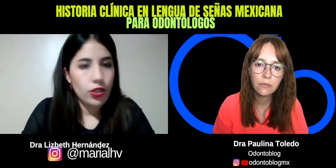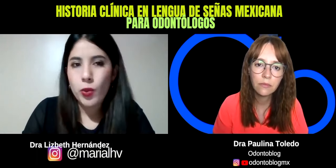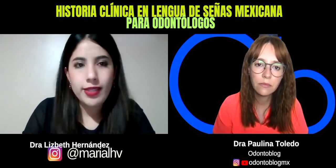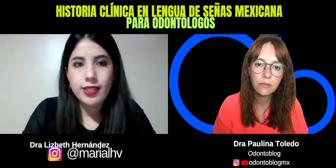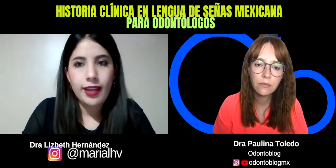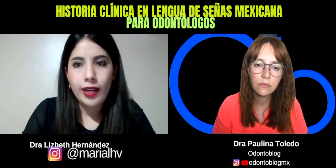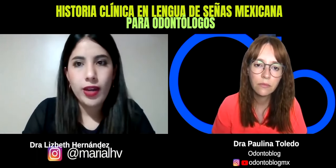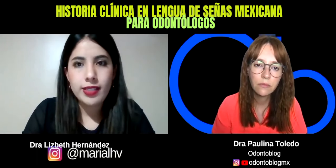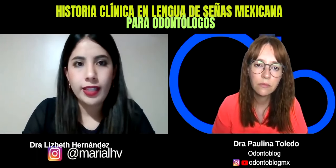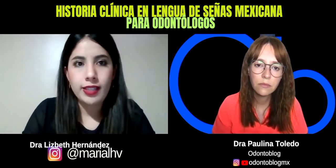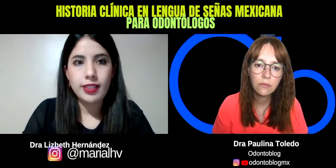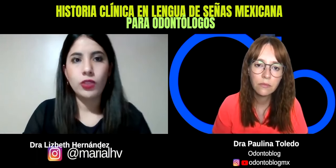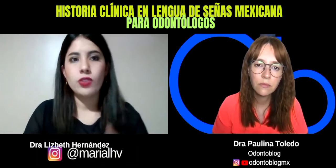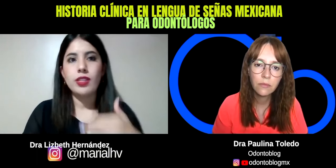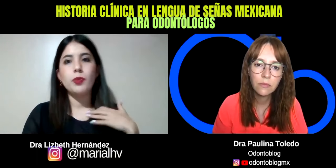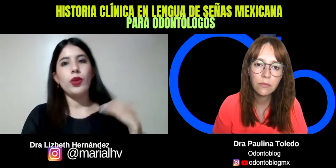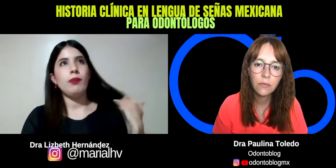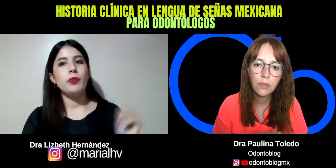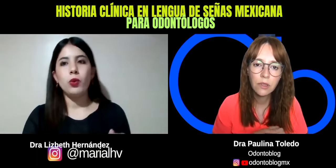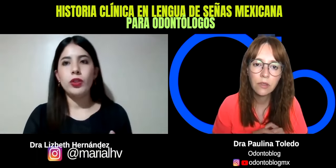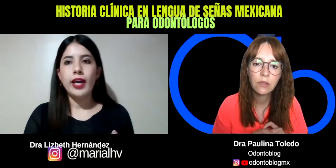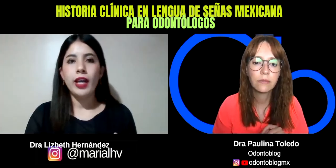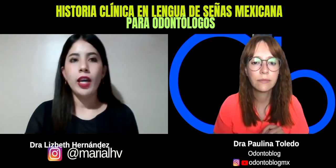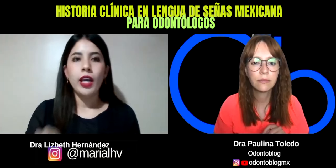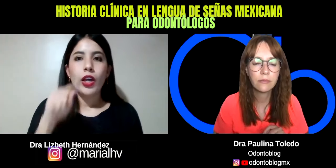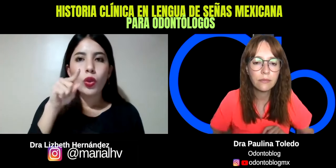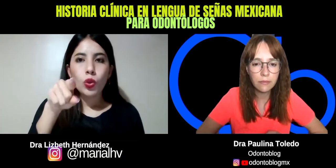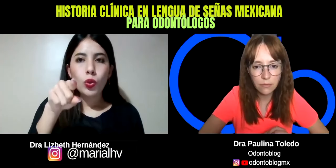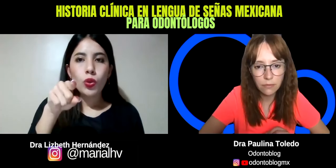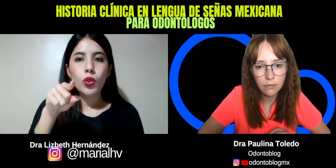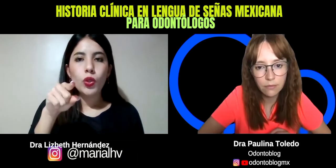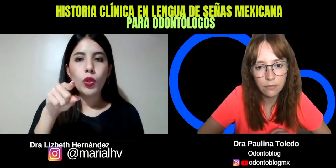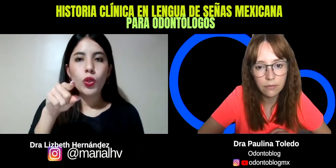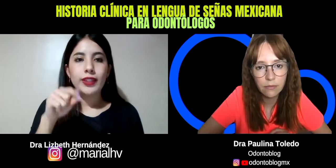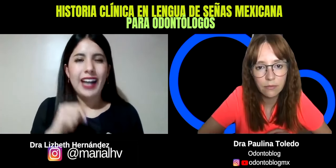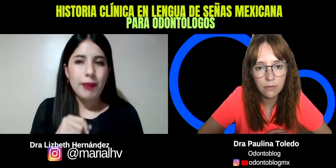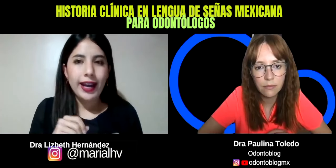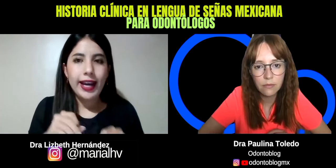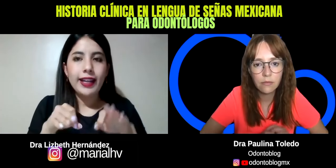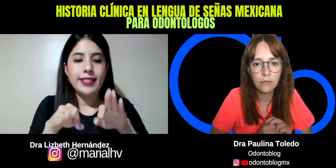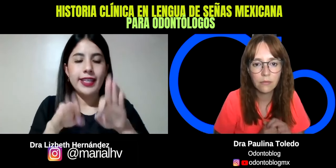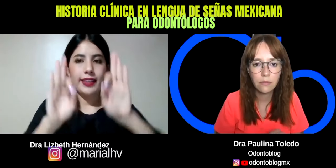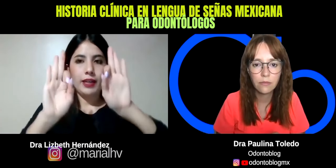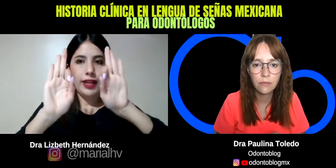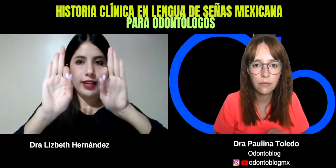no existe en lengua de señas. Entonces, podemos preguntar, tú, trabajar, la seña de trabajar es,